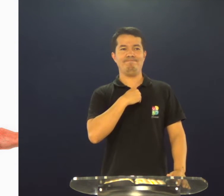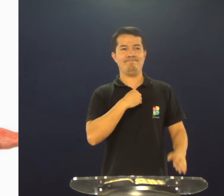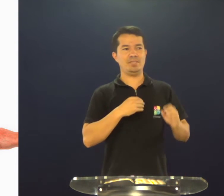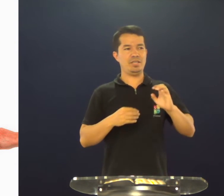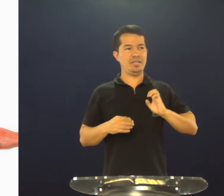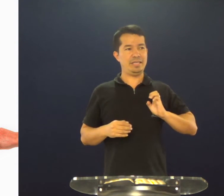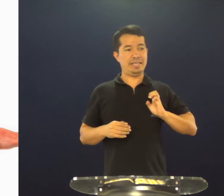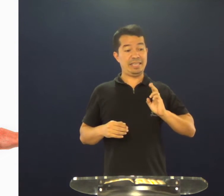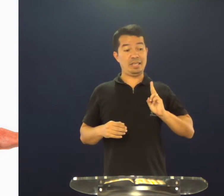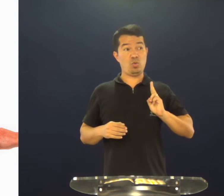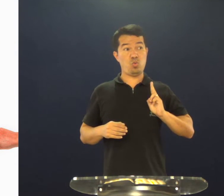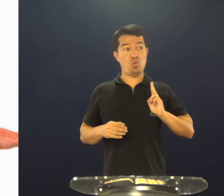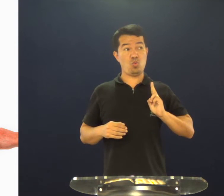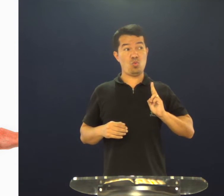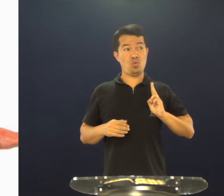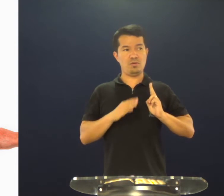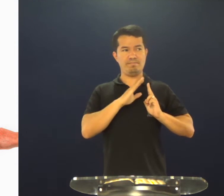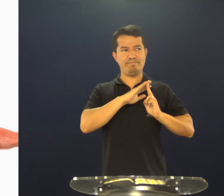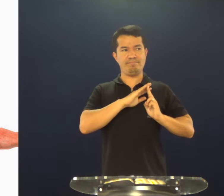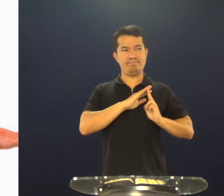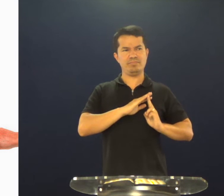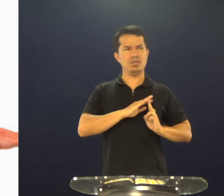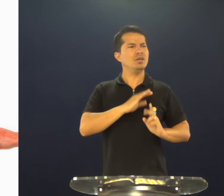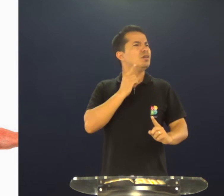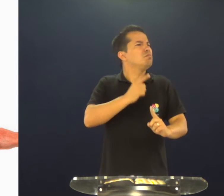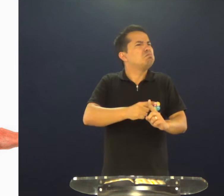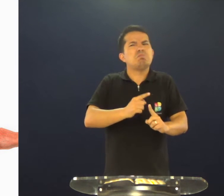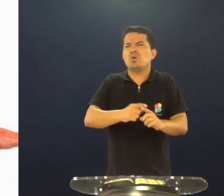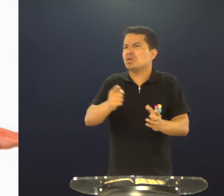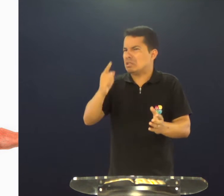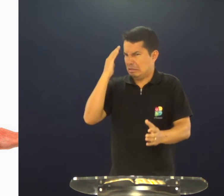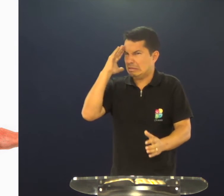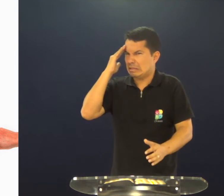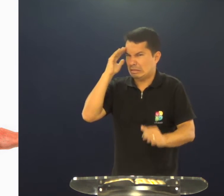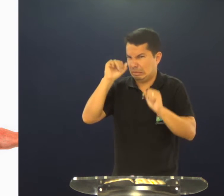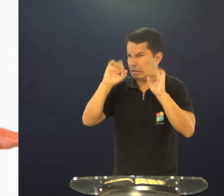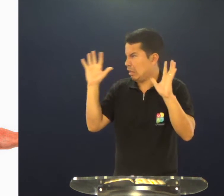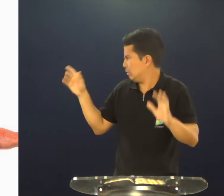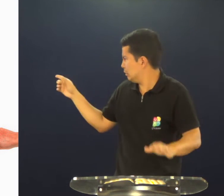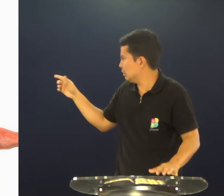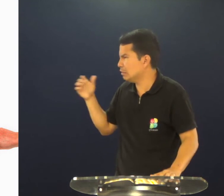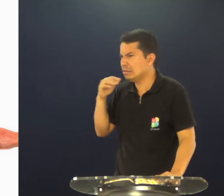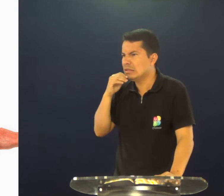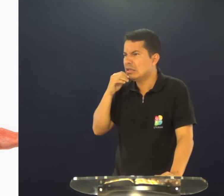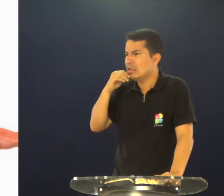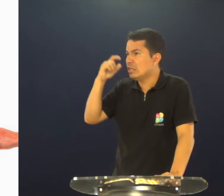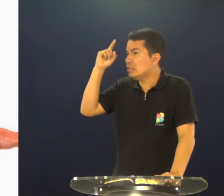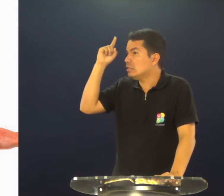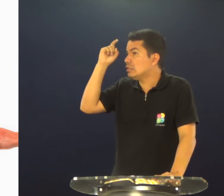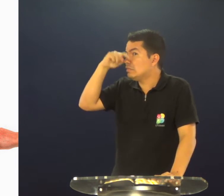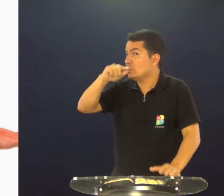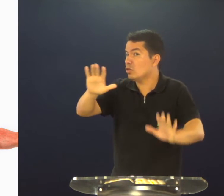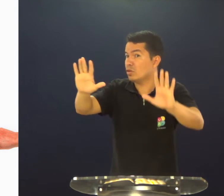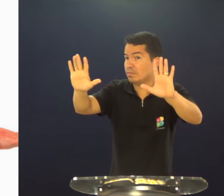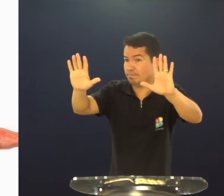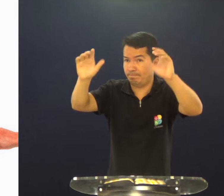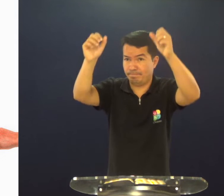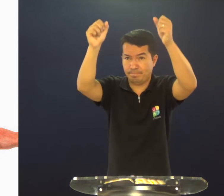negar-se a si mesmo, o meu eu, você entende de forma clara isso? É algo